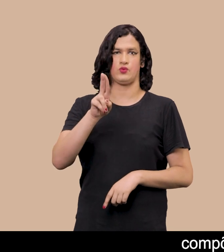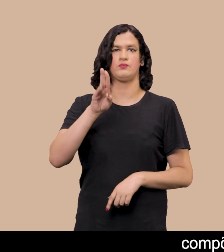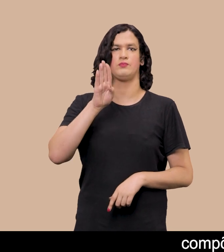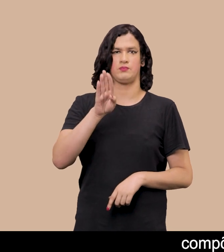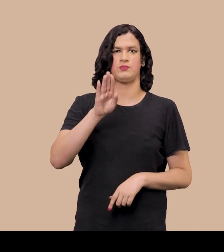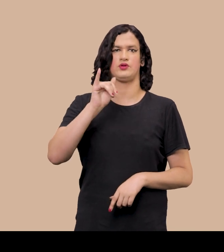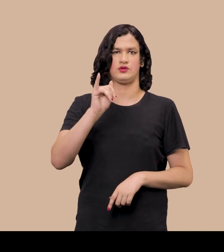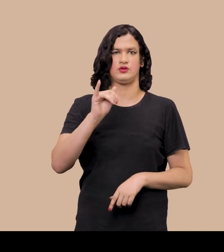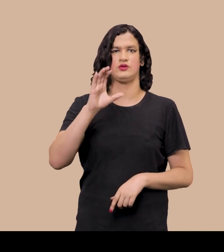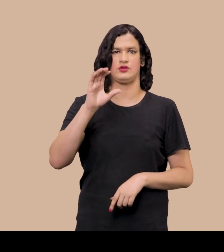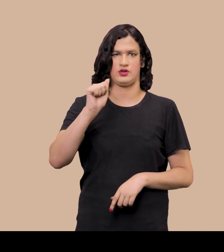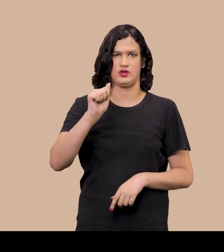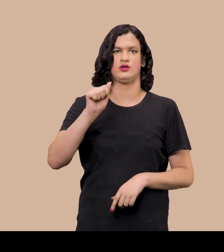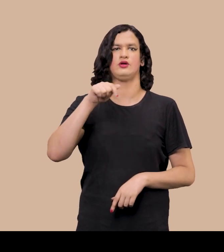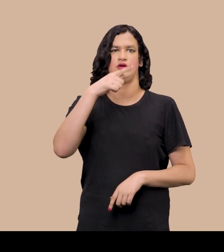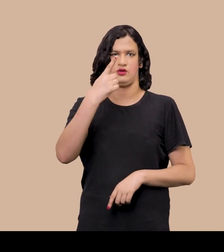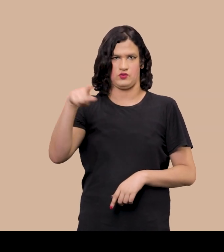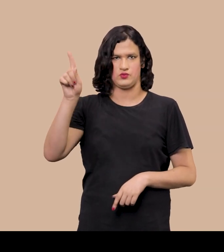2023